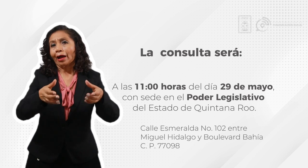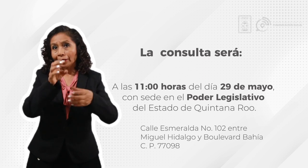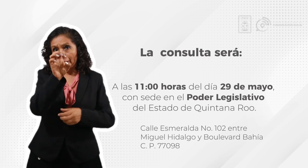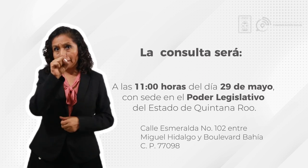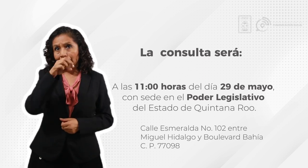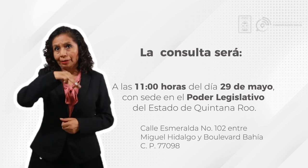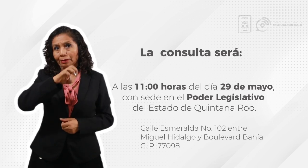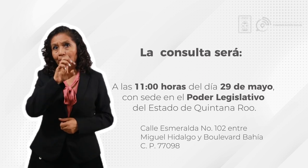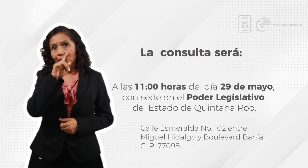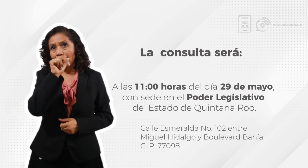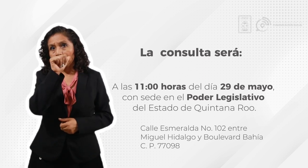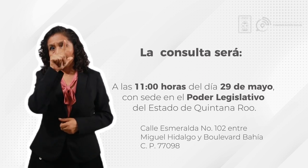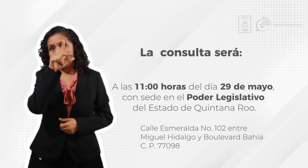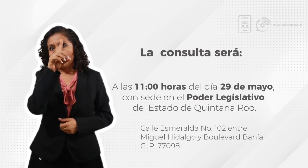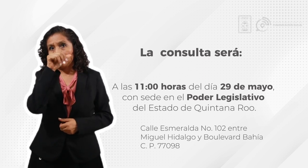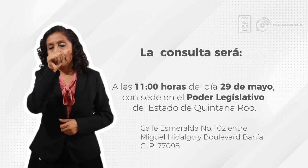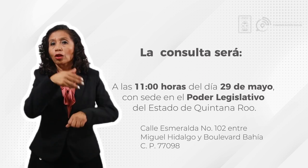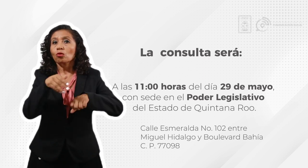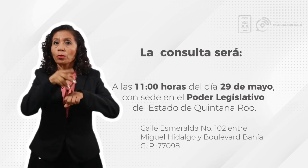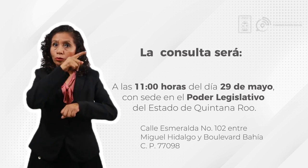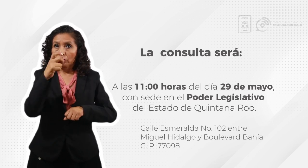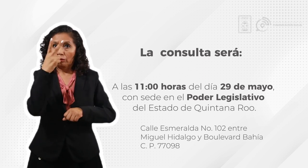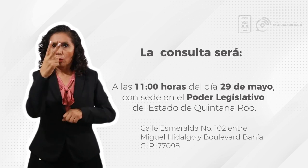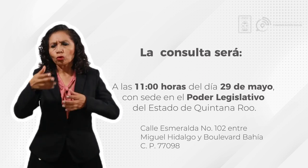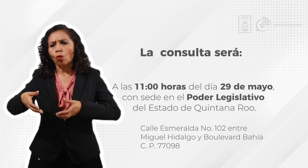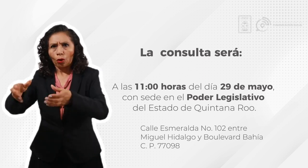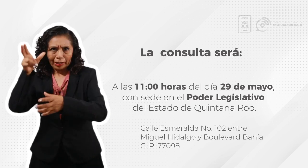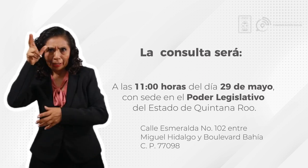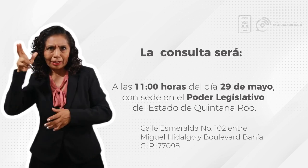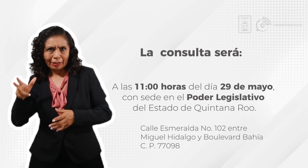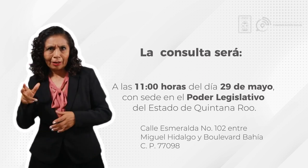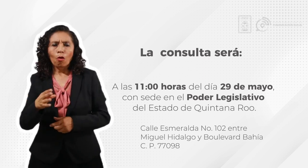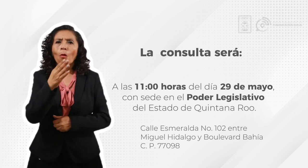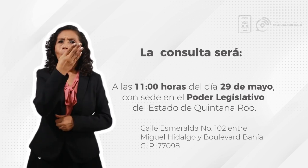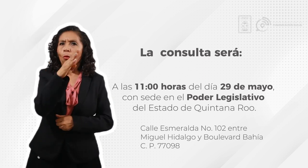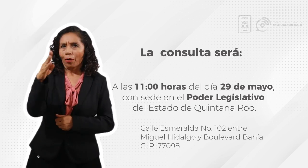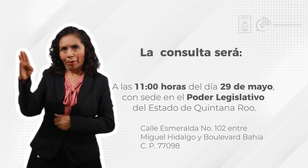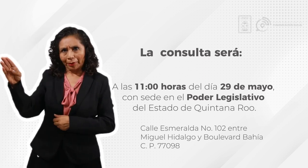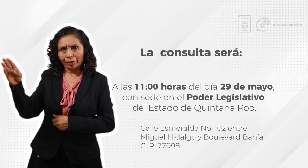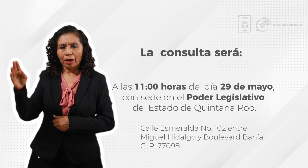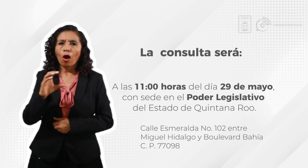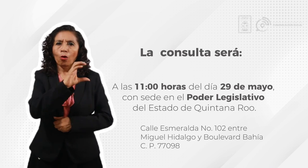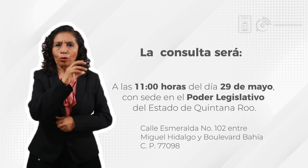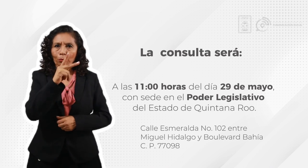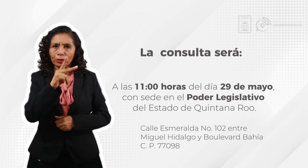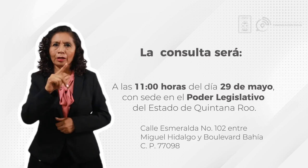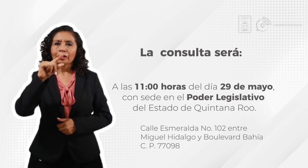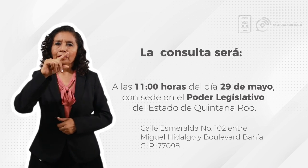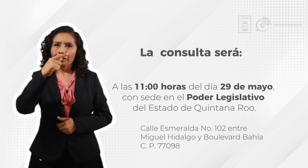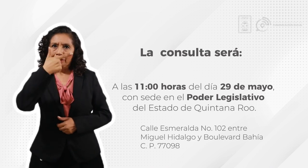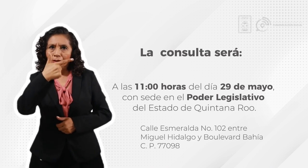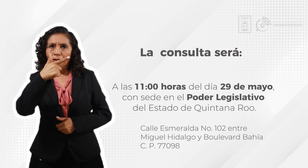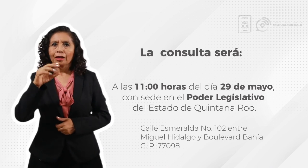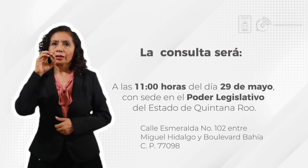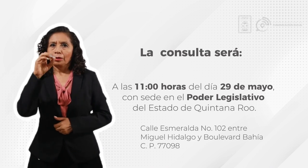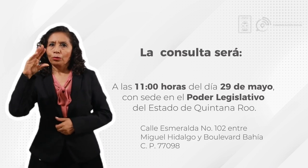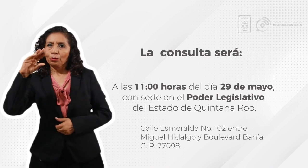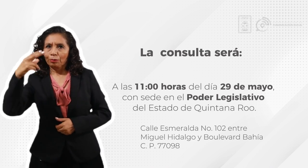ubicado en calle Esmeralda, número 102, entre Miguel Hidalgo y Boulevard Bahía, Código Postal